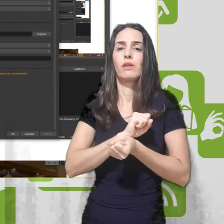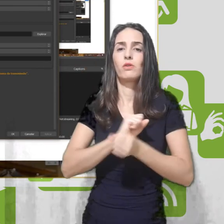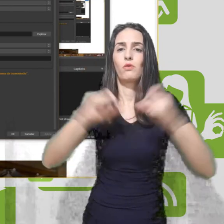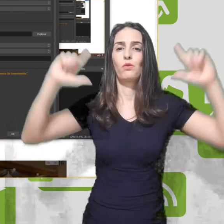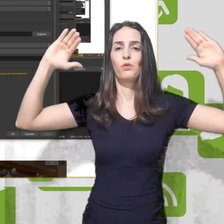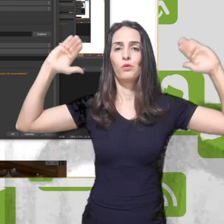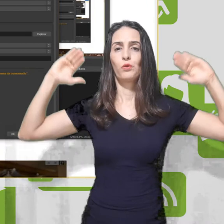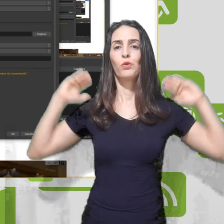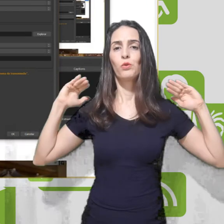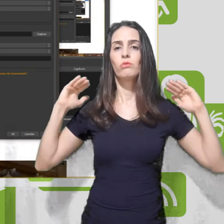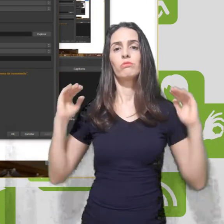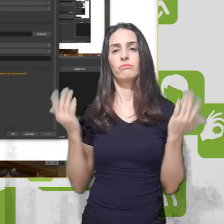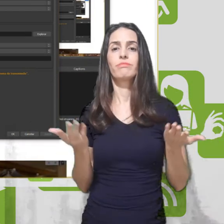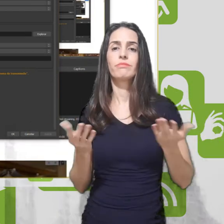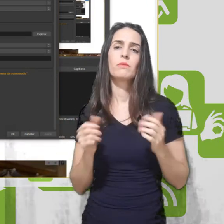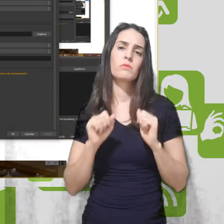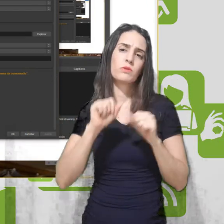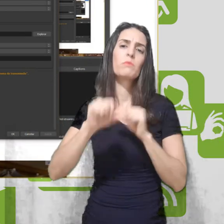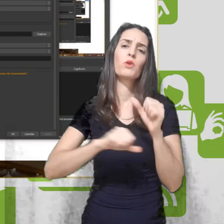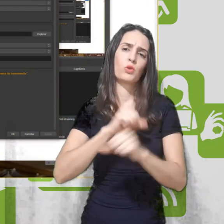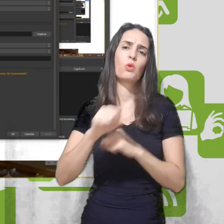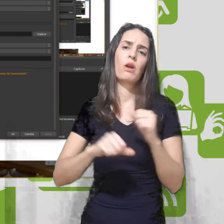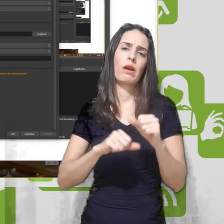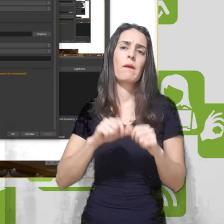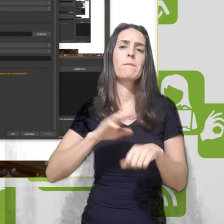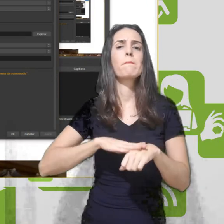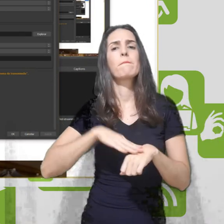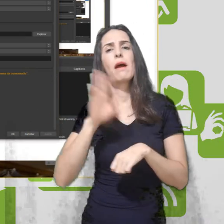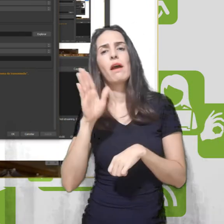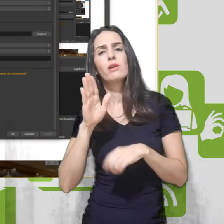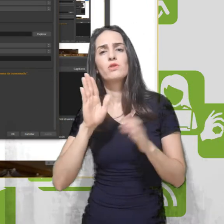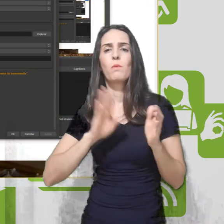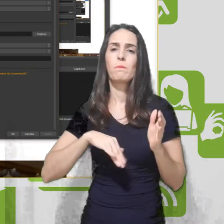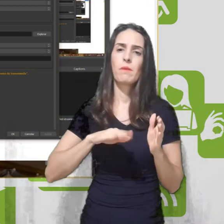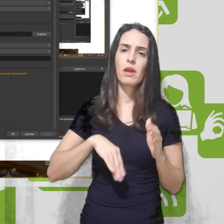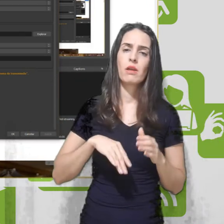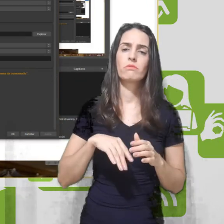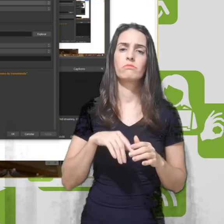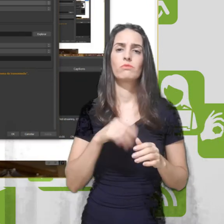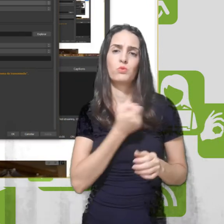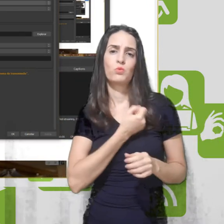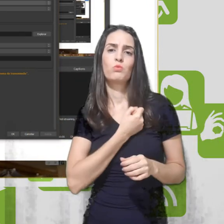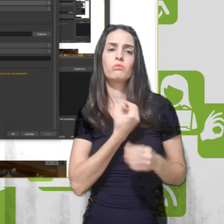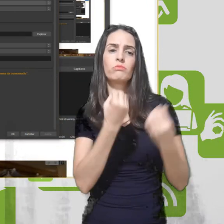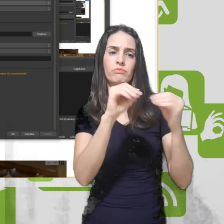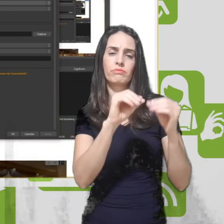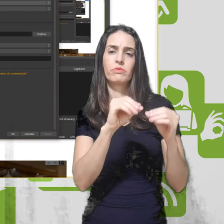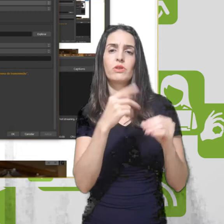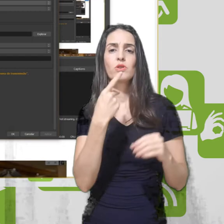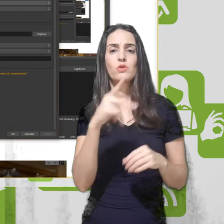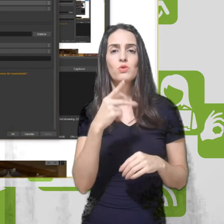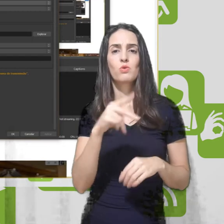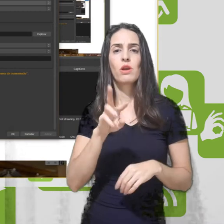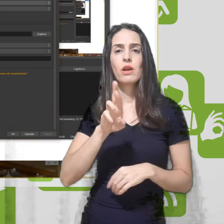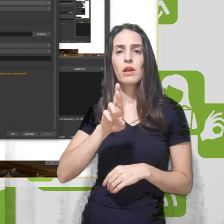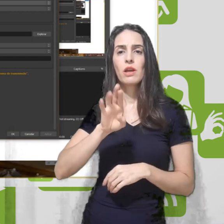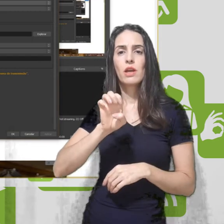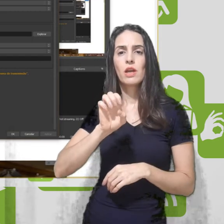Entendeu? Mas se vocês quiserem, vocês podem colocar mais ou menos, né? Fica aí de acordo com o que vocês